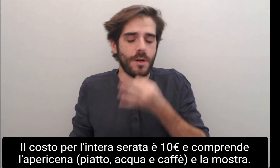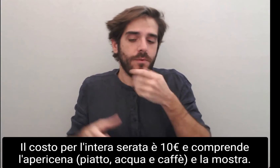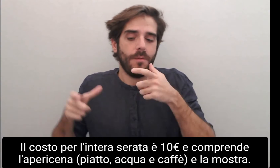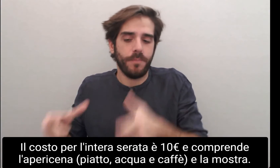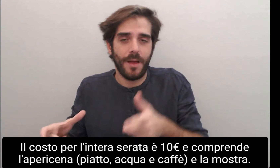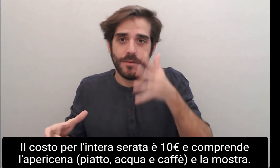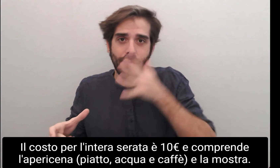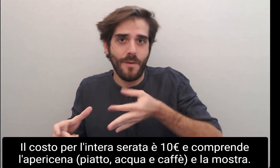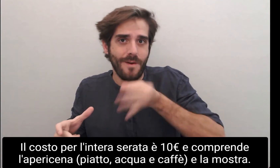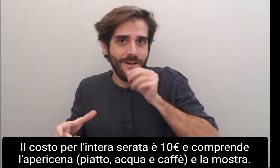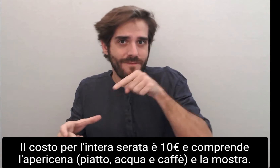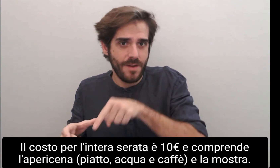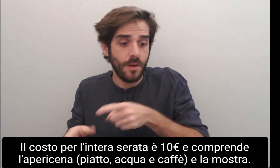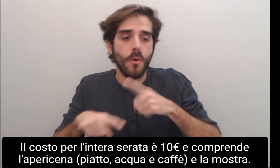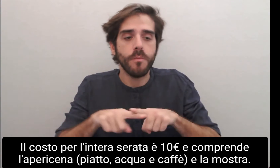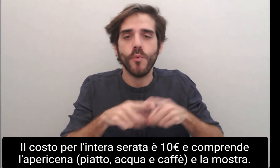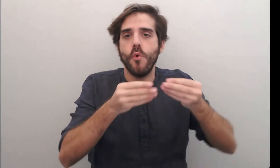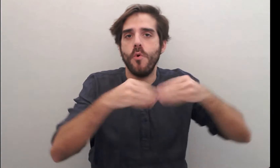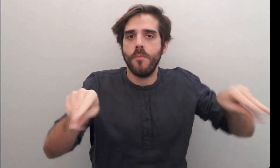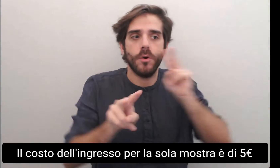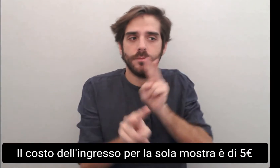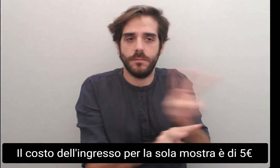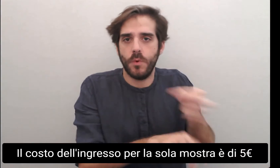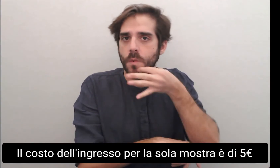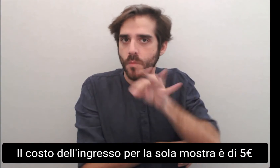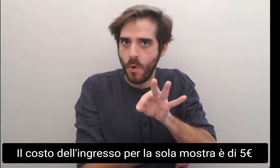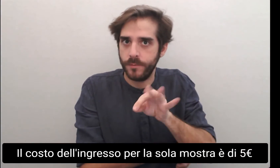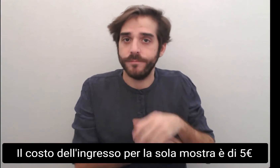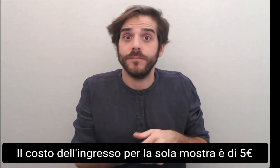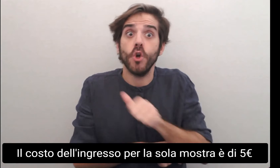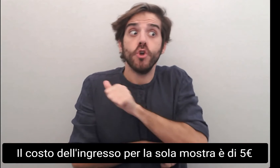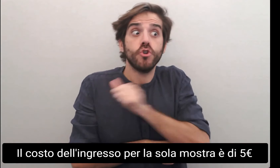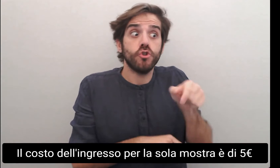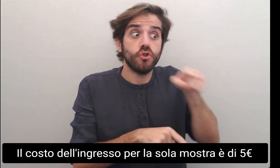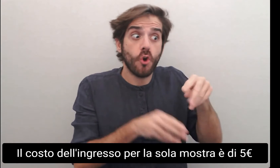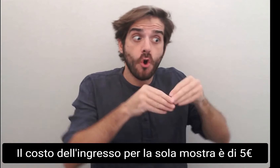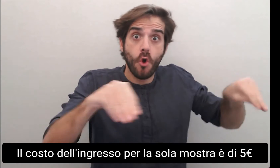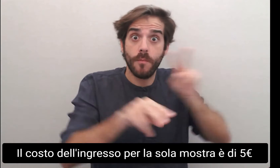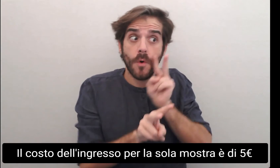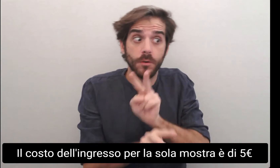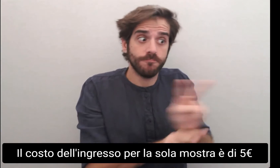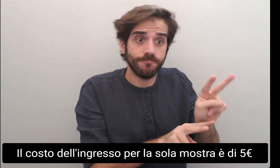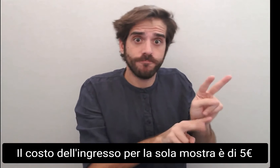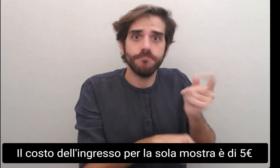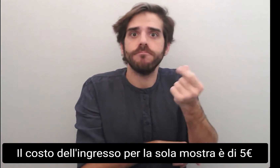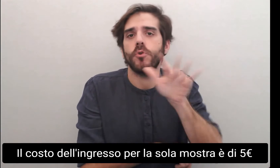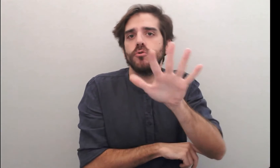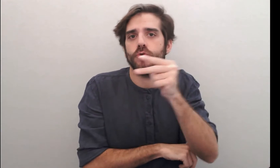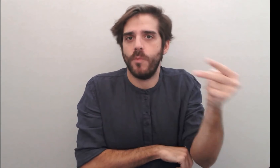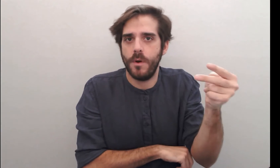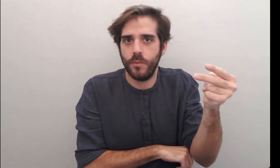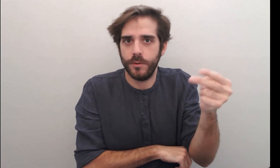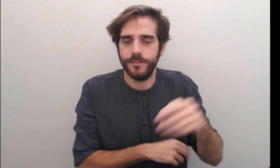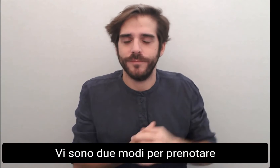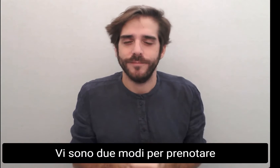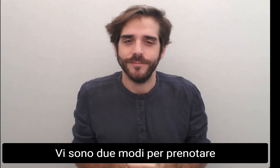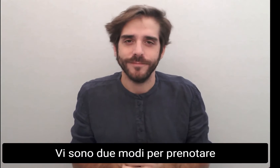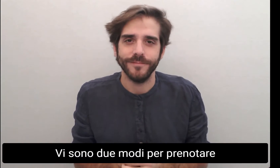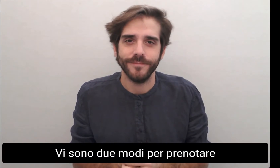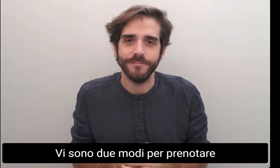acqua e caffè, e la mostra. Il costo dell'ingresso per la sola mostra è di 5 euro. Vi sono due modi